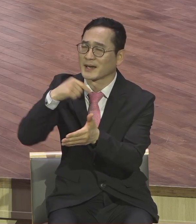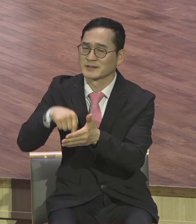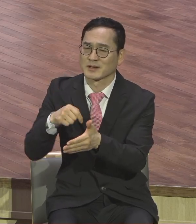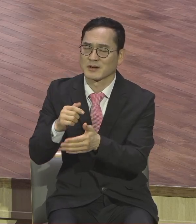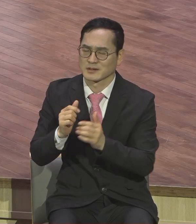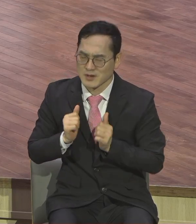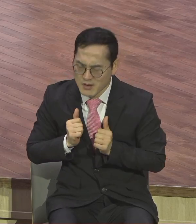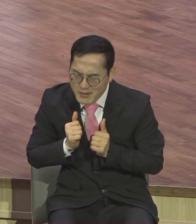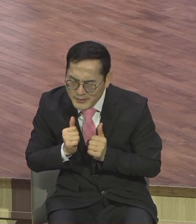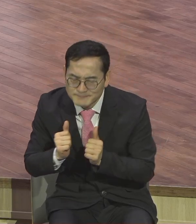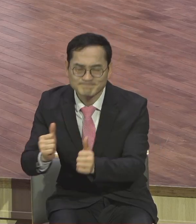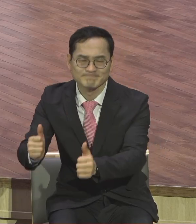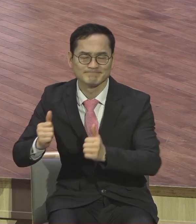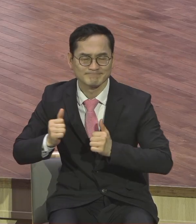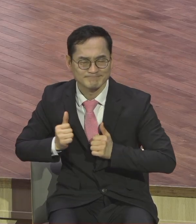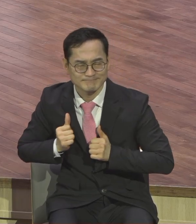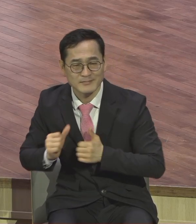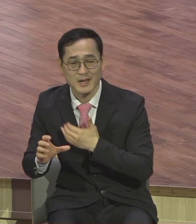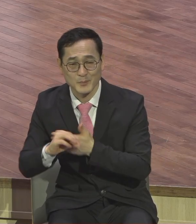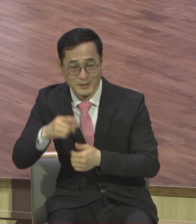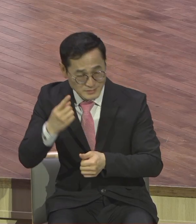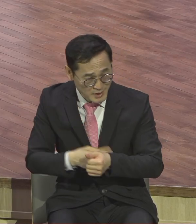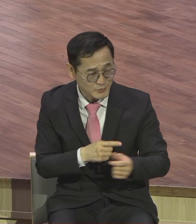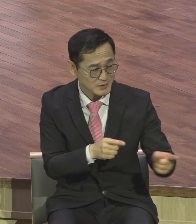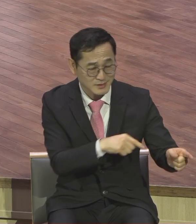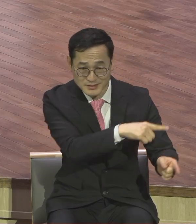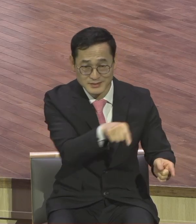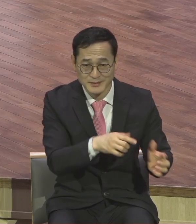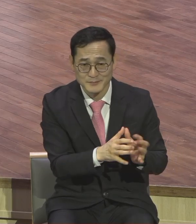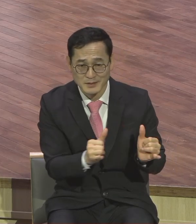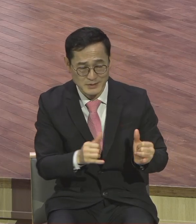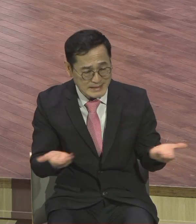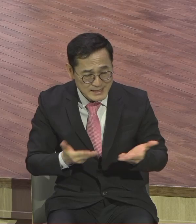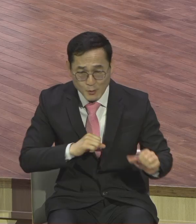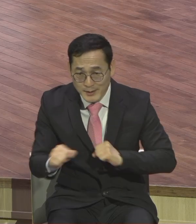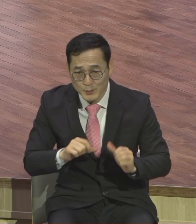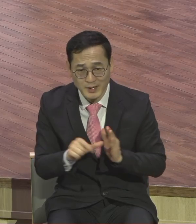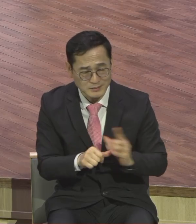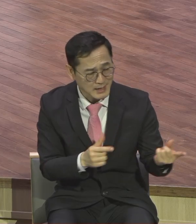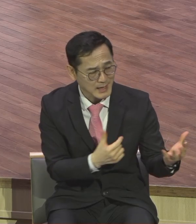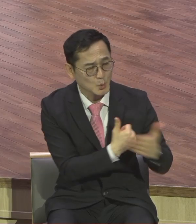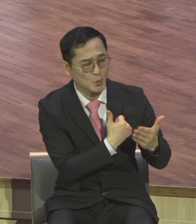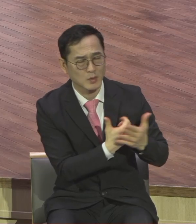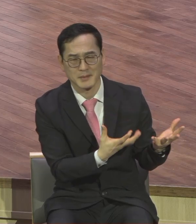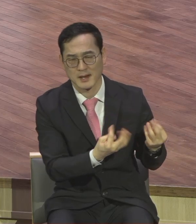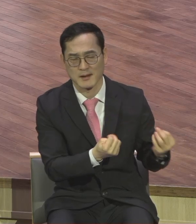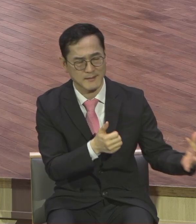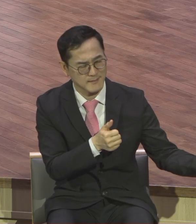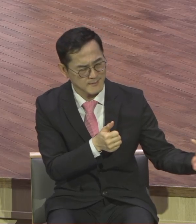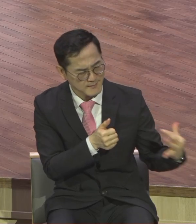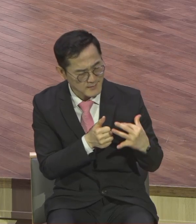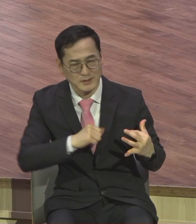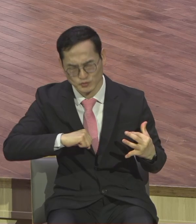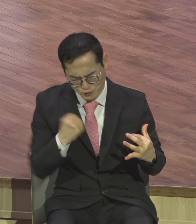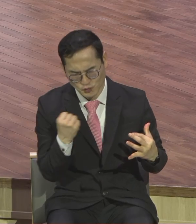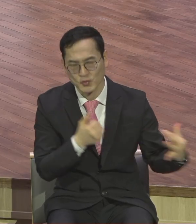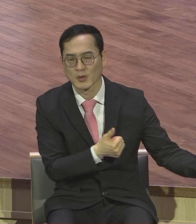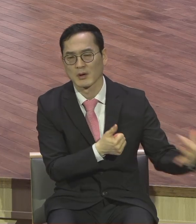순종하고 그냥 따르게 돼 있어요 향기가 나니까 만나면 은혜가 되니까 만나면 구린내